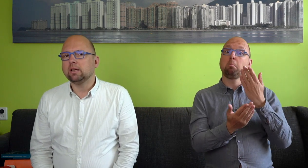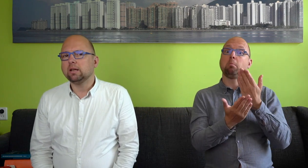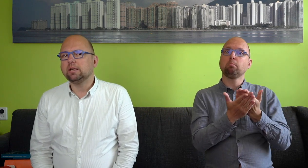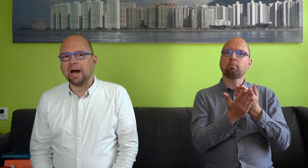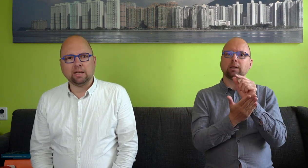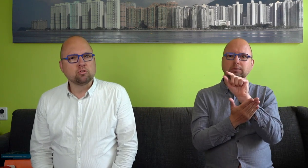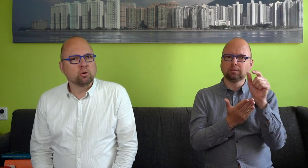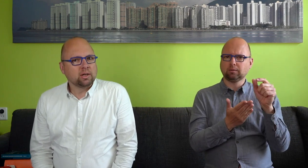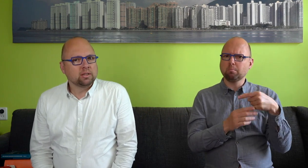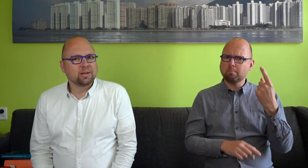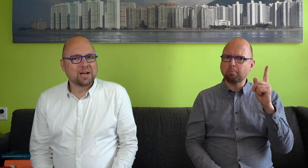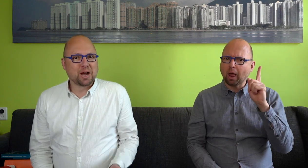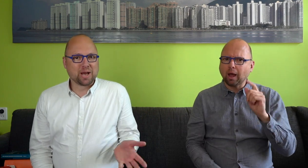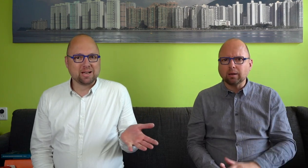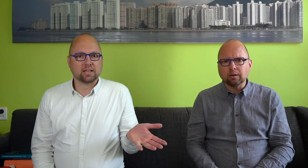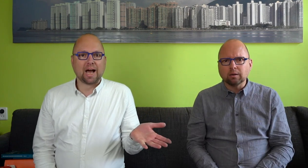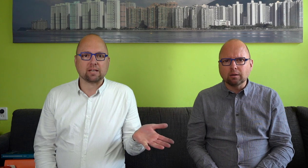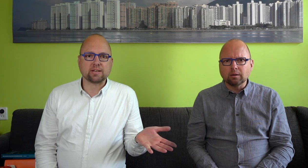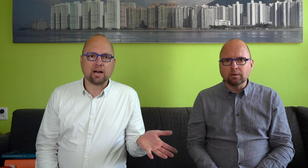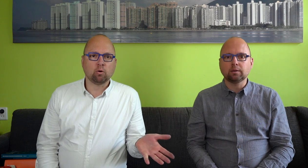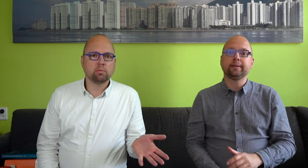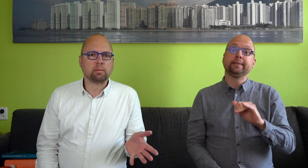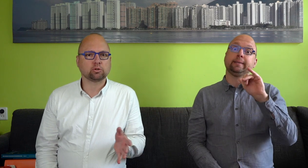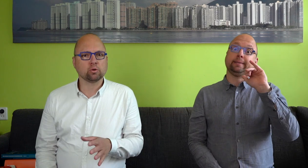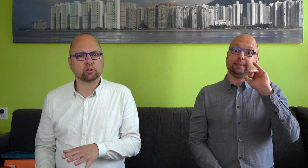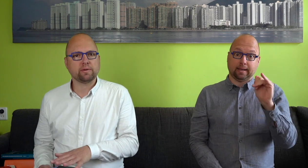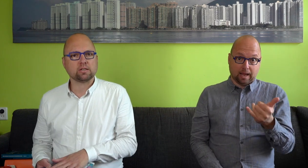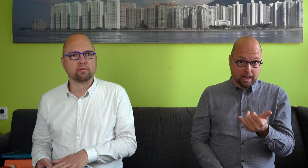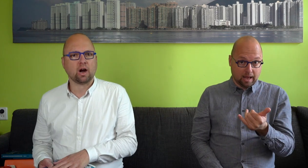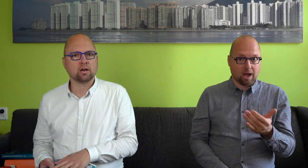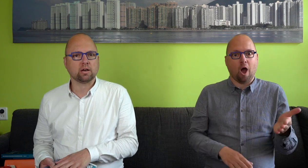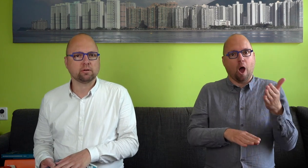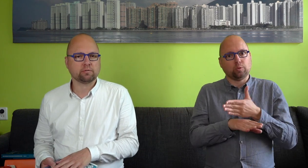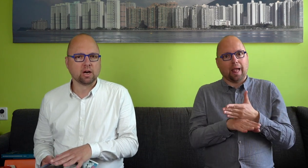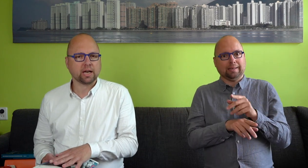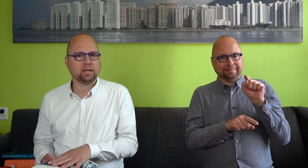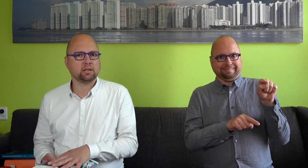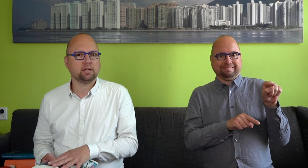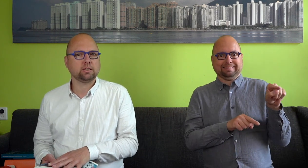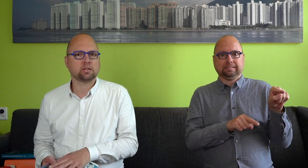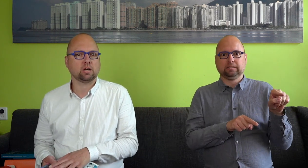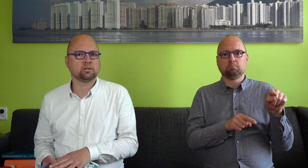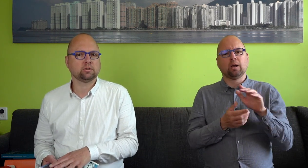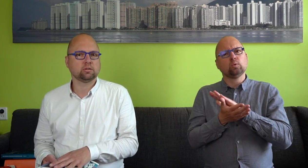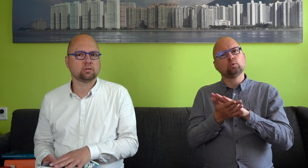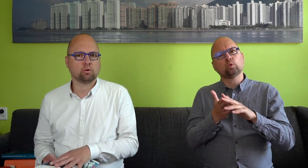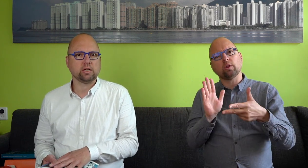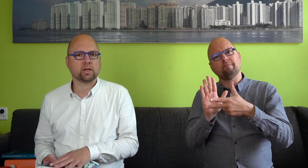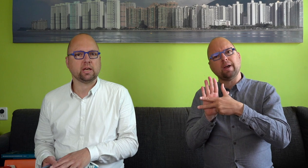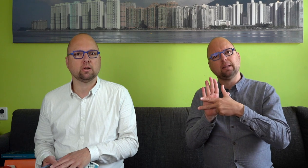Ja, natuurlijk. Uiteindelijk gaat het daarom. Maar zonder zo'n wettelijke verankering is de kans voor een heel weheel